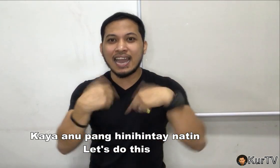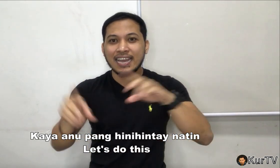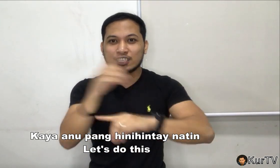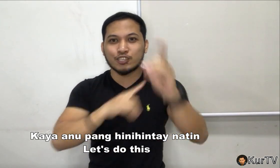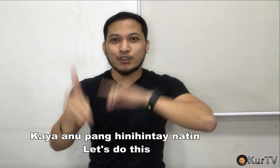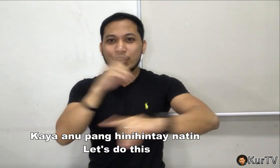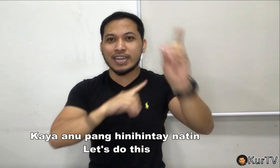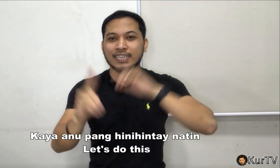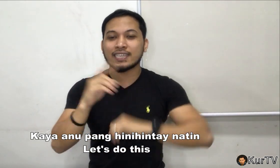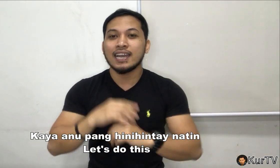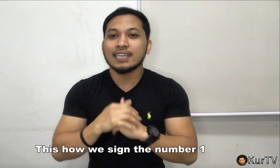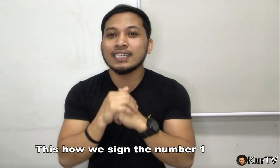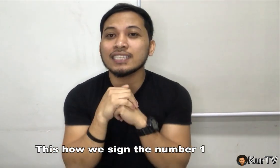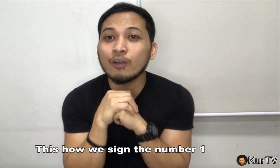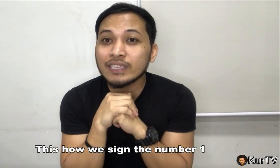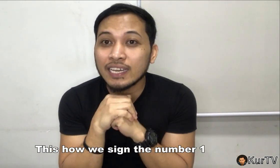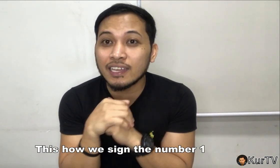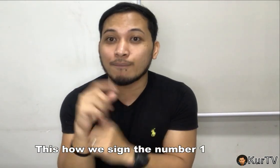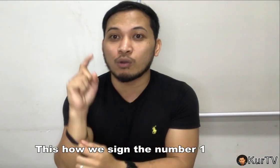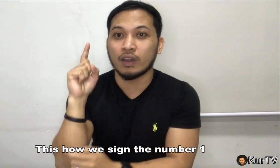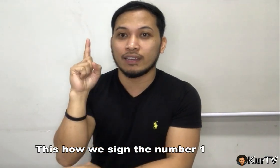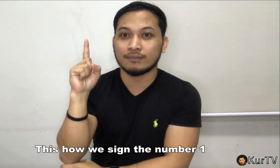Let's do this! This is how we sign the number 1.